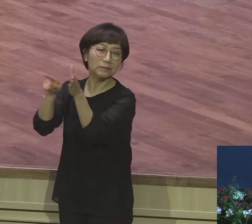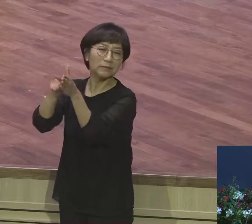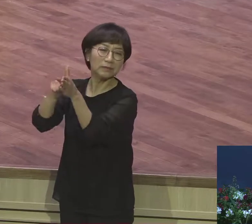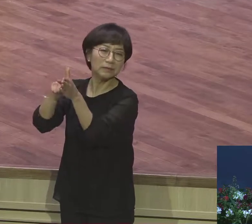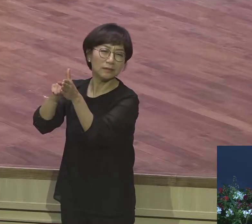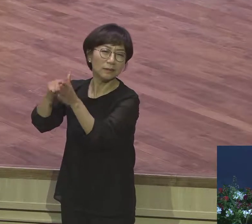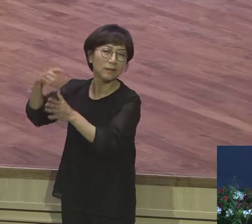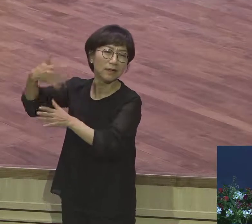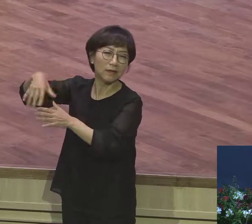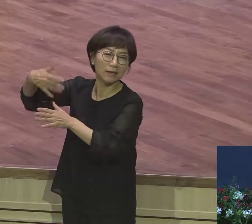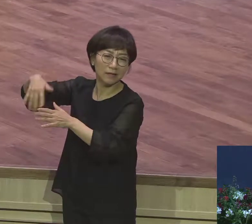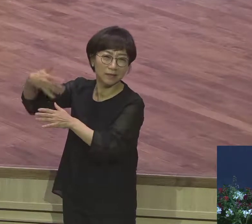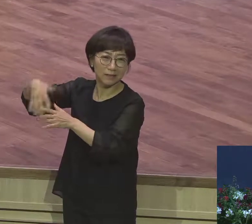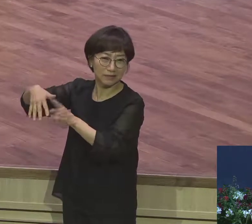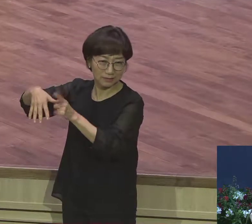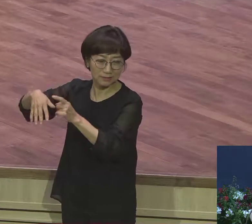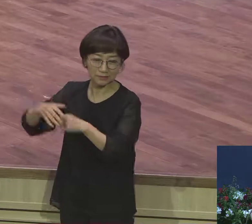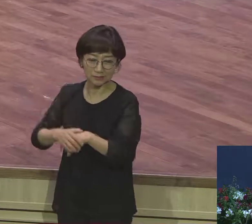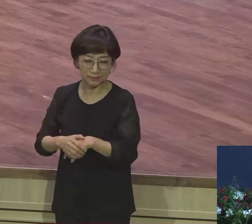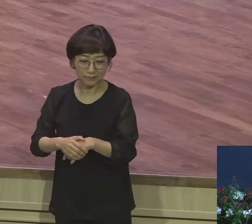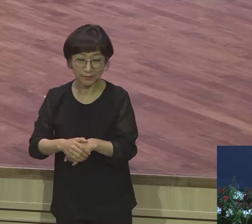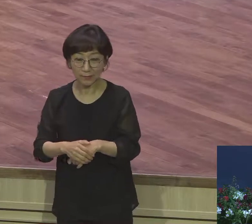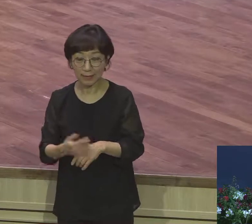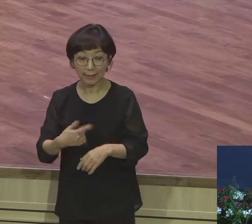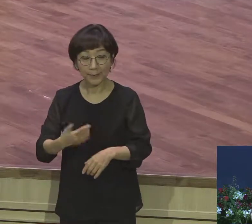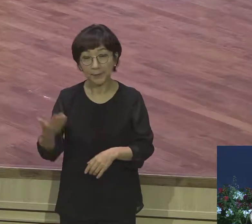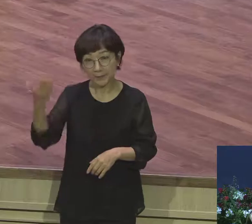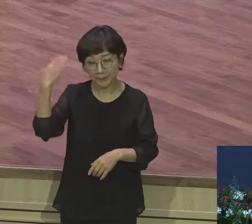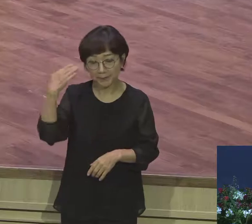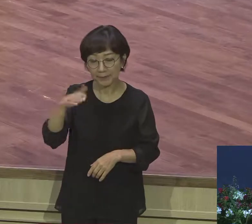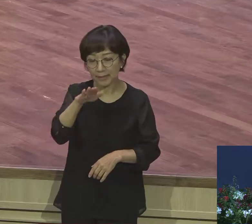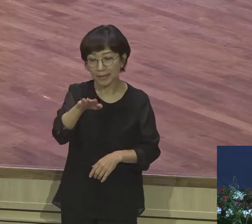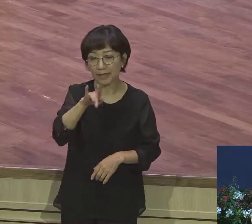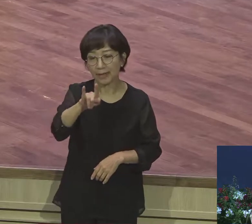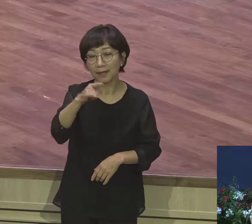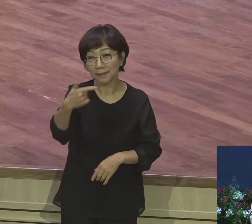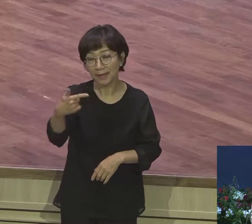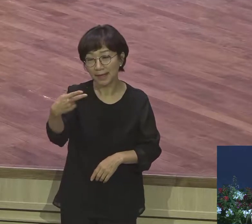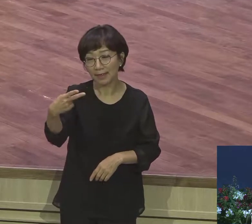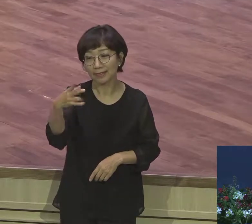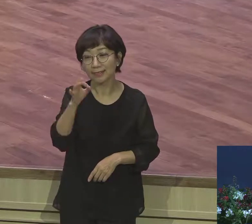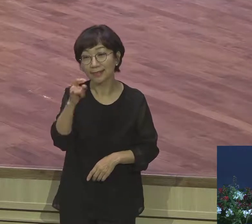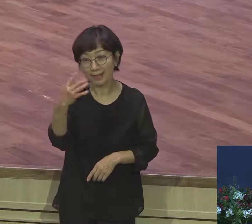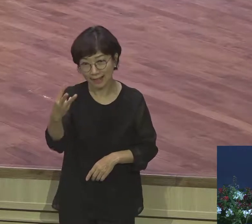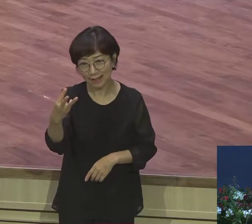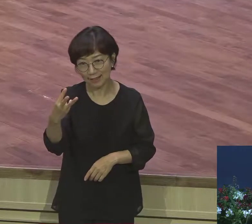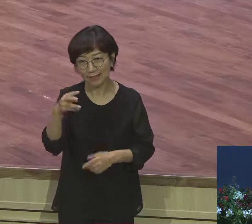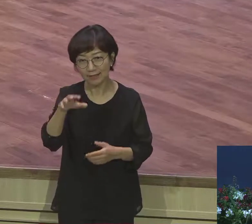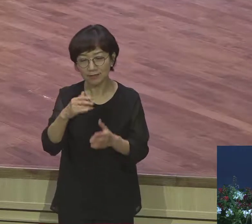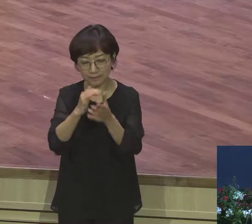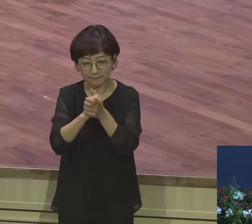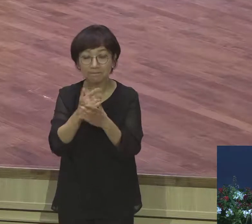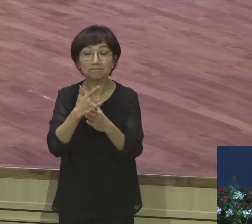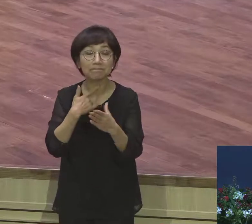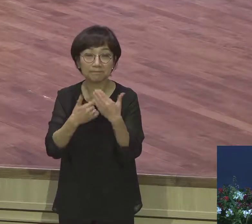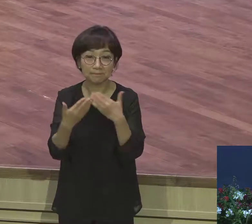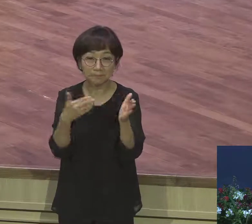자 베델에서 체험을 했습니다 라반의 집에서 하나님 은혜로 큰 축복을 받았습니다 라반의